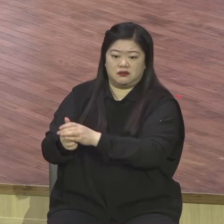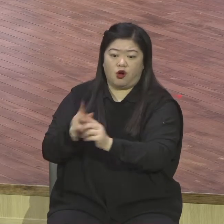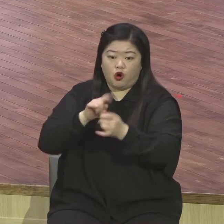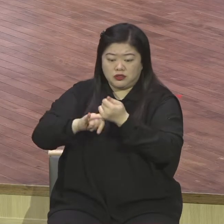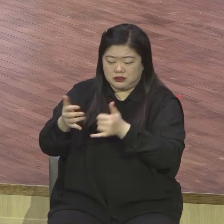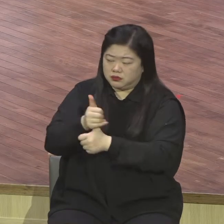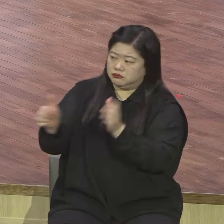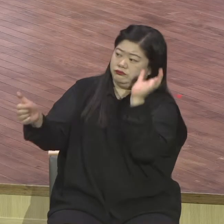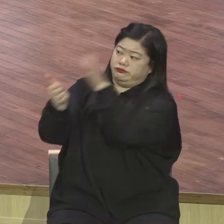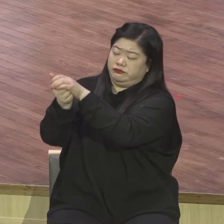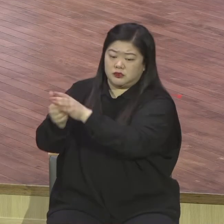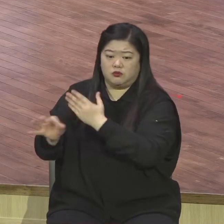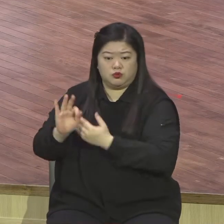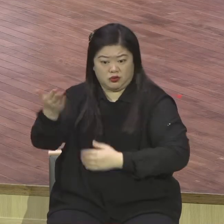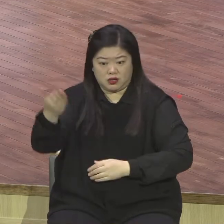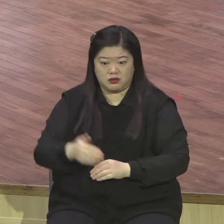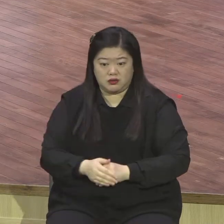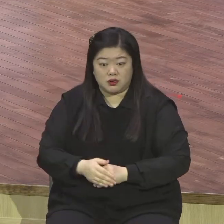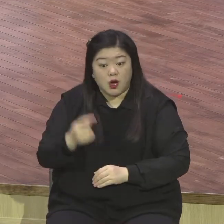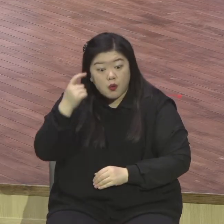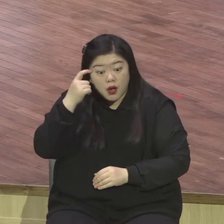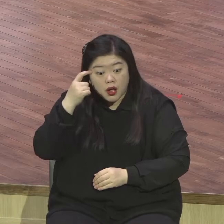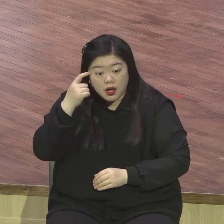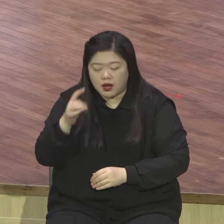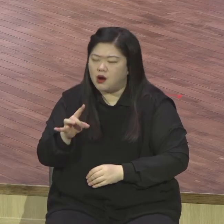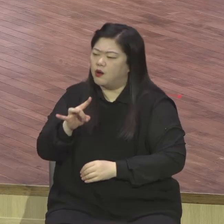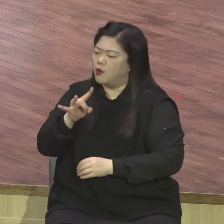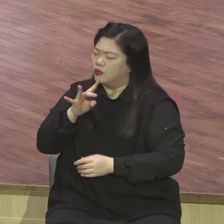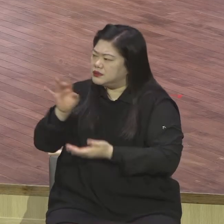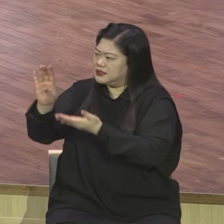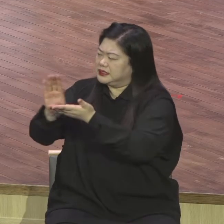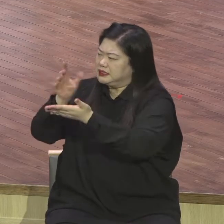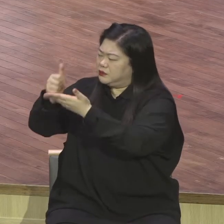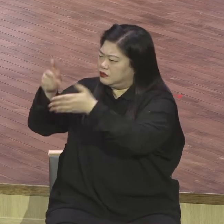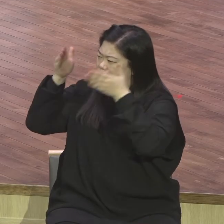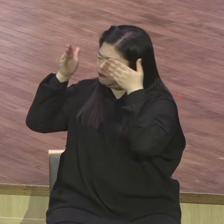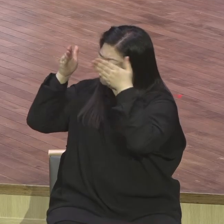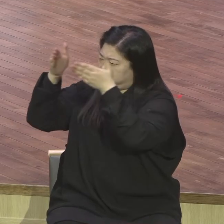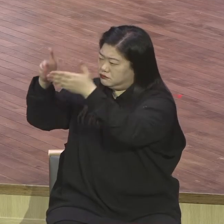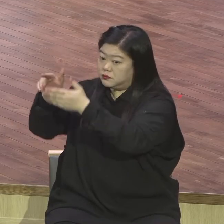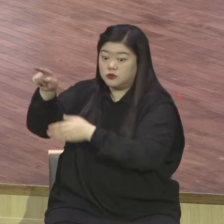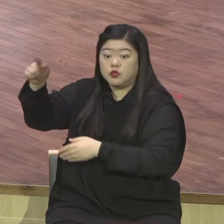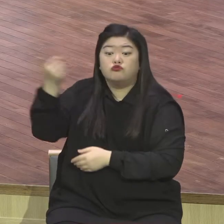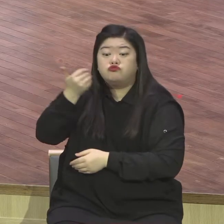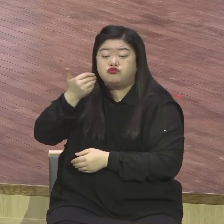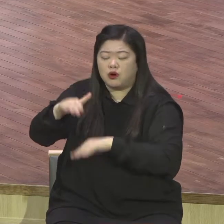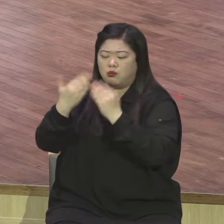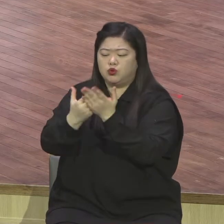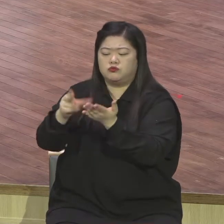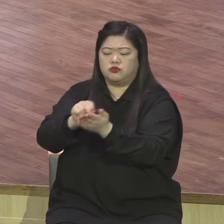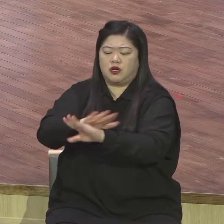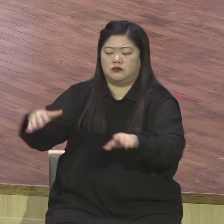기억하라 그 말이요 오직이 될 때 모든 문제가 해결되게 되어있어요 예수님께서